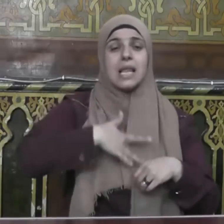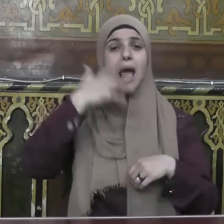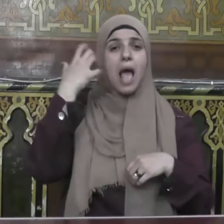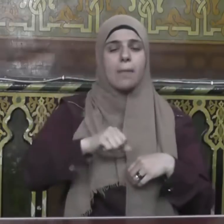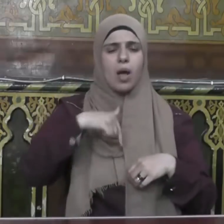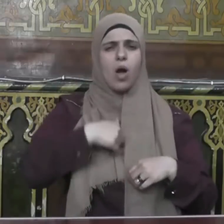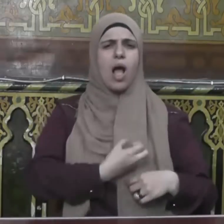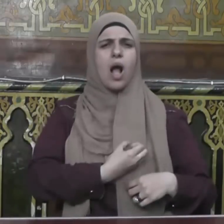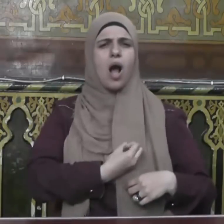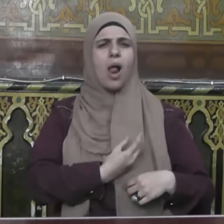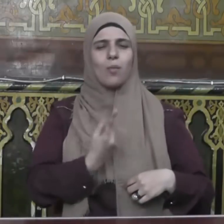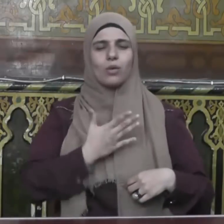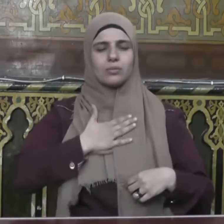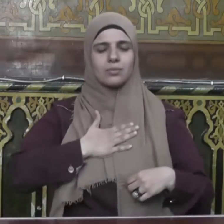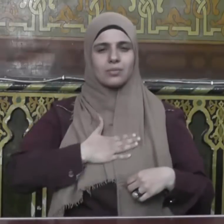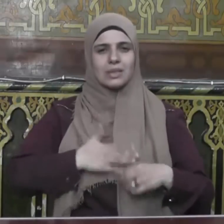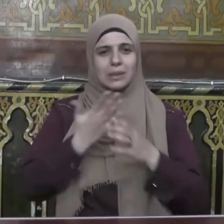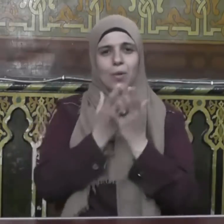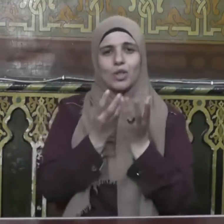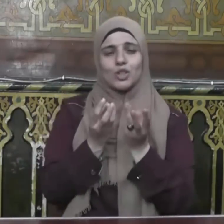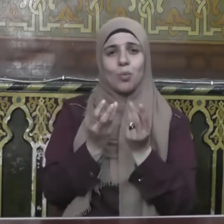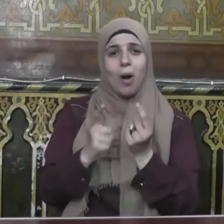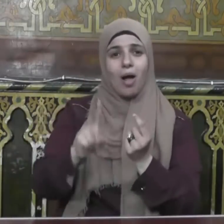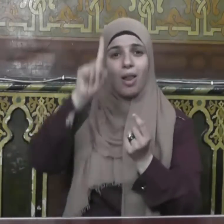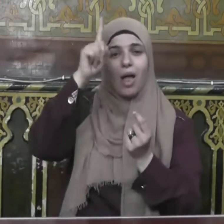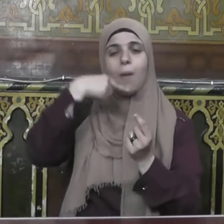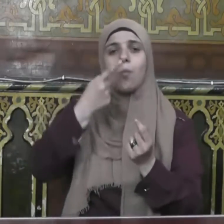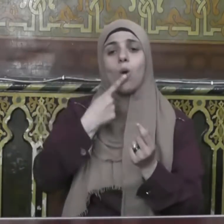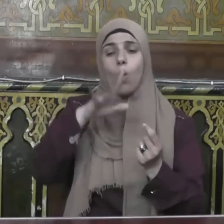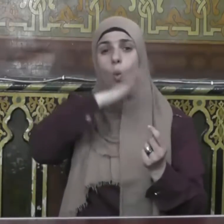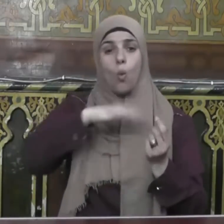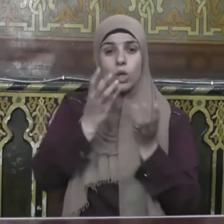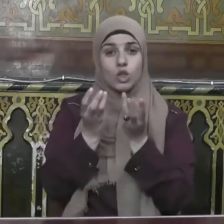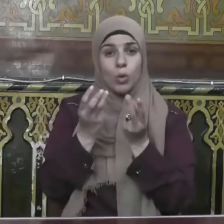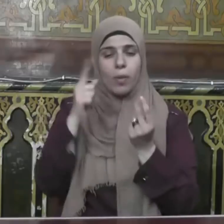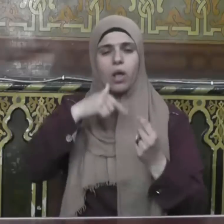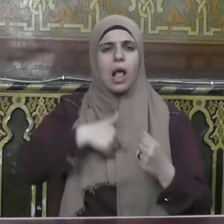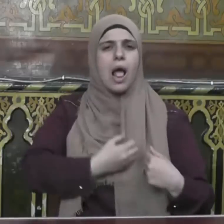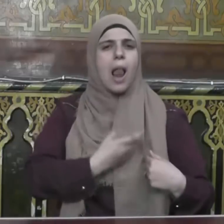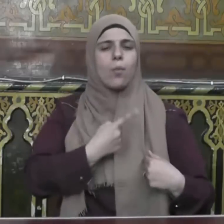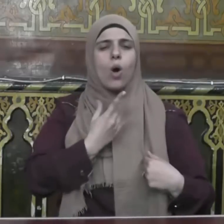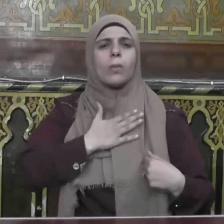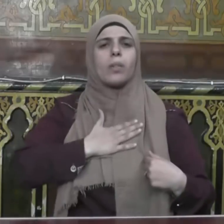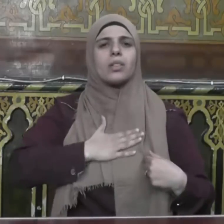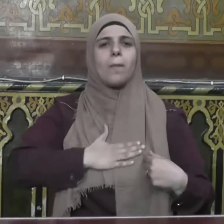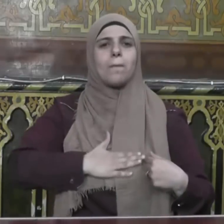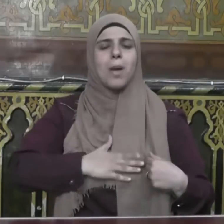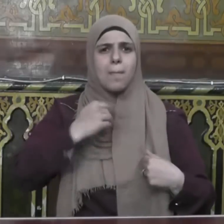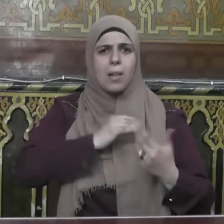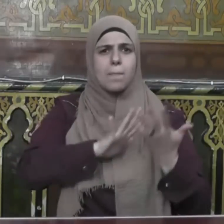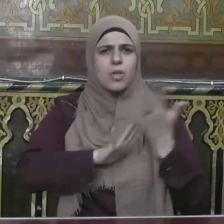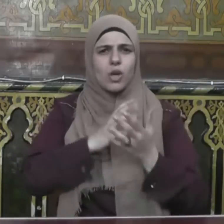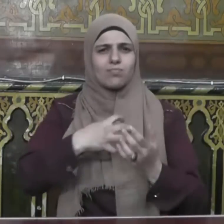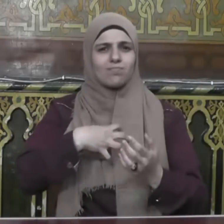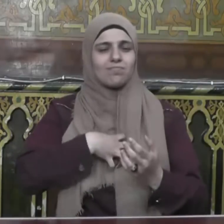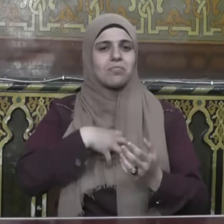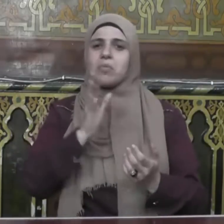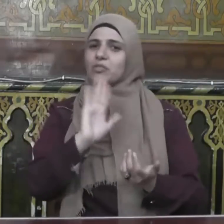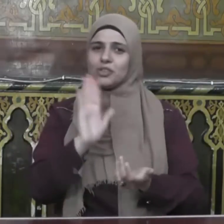قلوبهم بذكر الله ألا بذكر الله تطمئن القلوب ولله